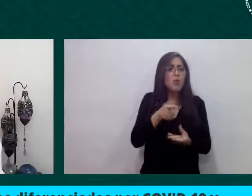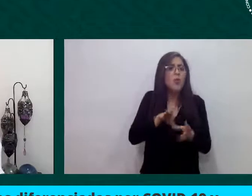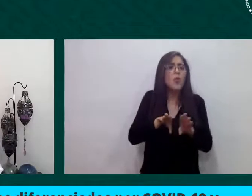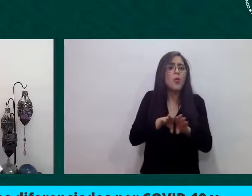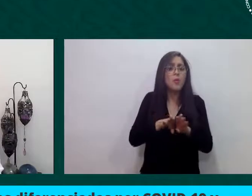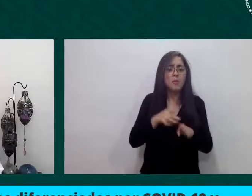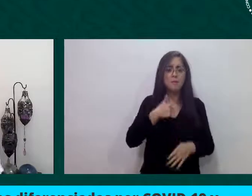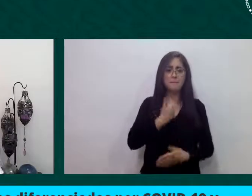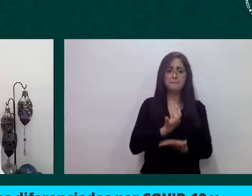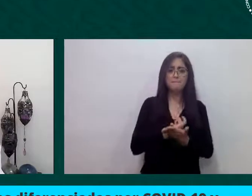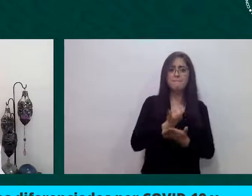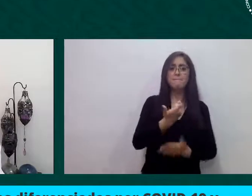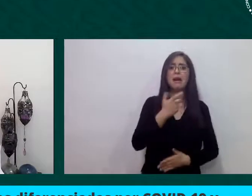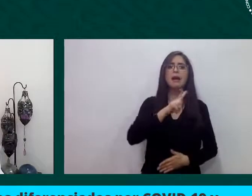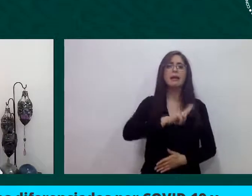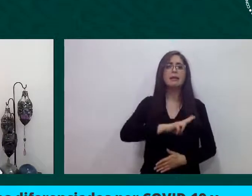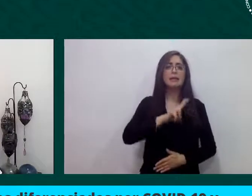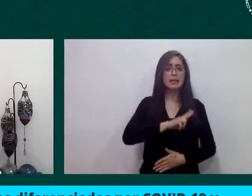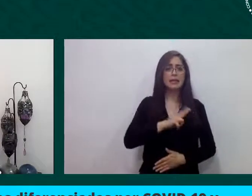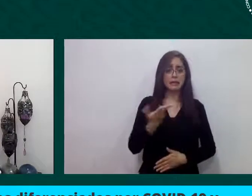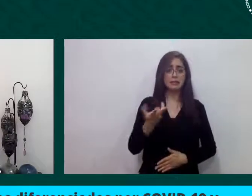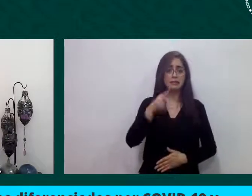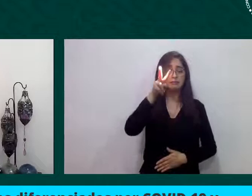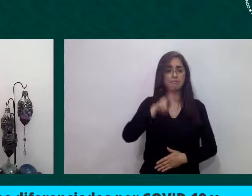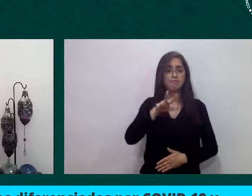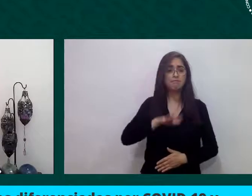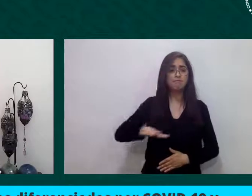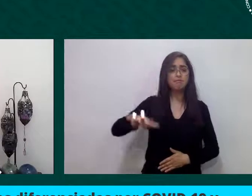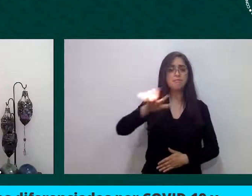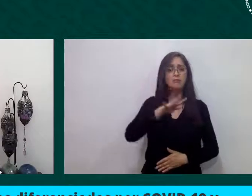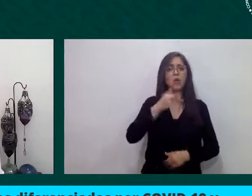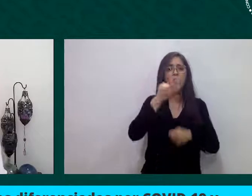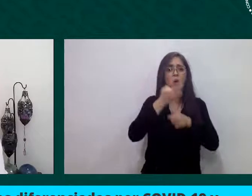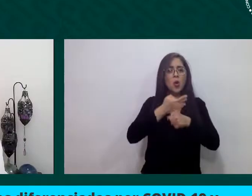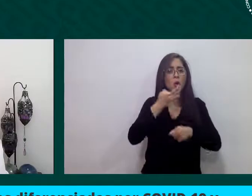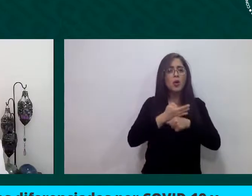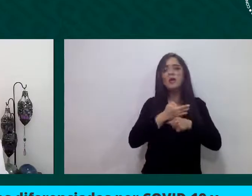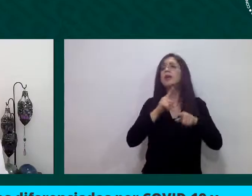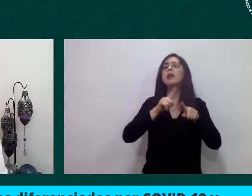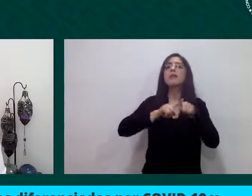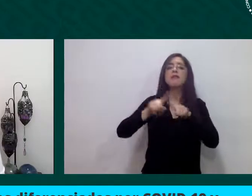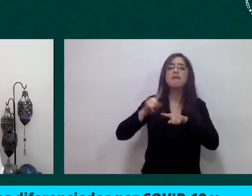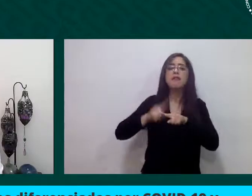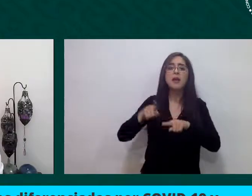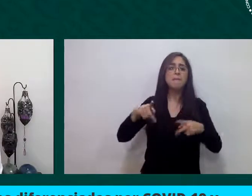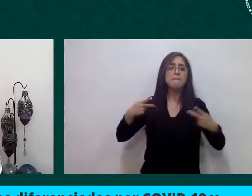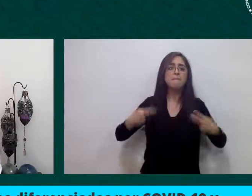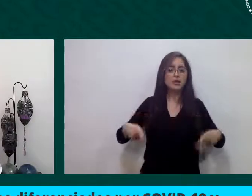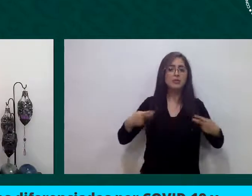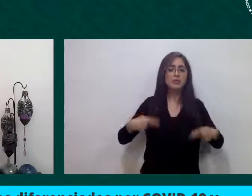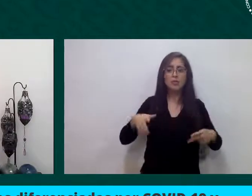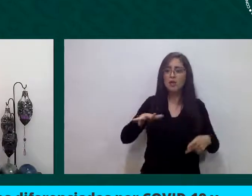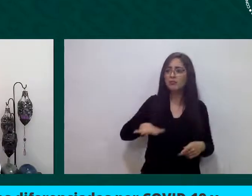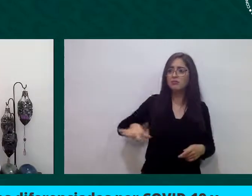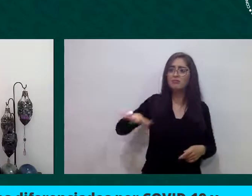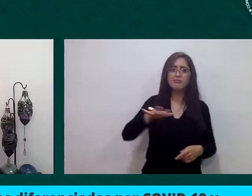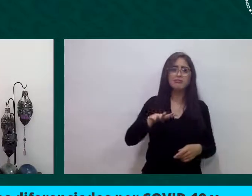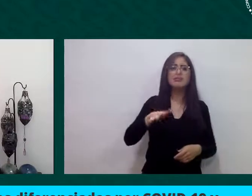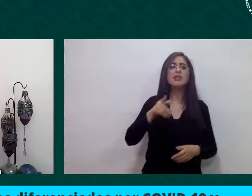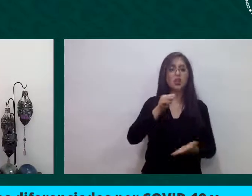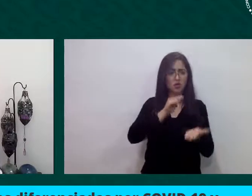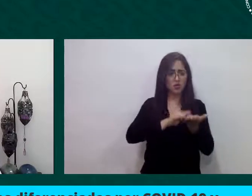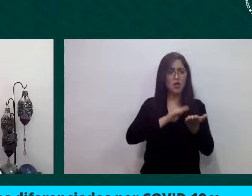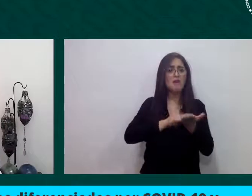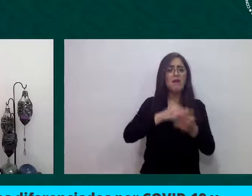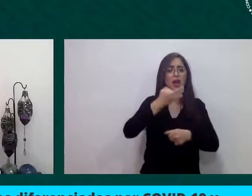una situación, se siguen viendo en una situación muy vulnerable porque están en riesgo aún de quedarse sin un hogar por no